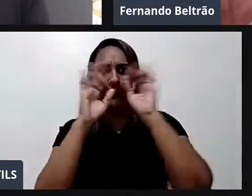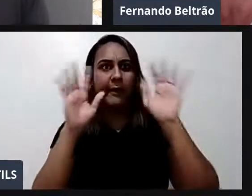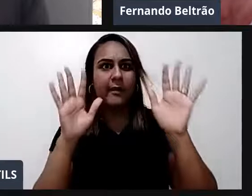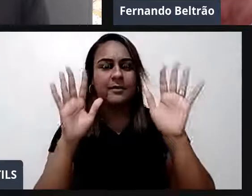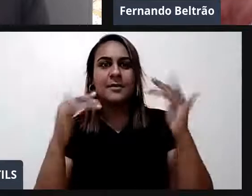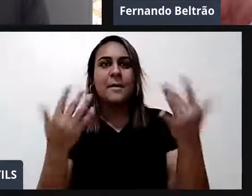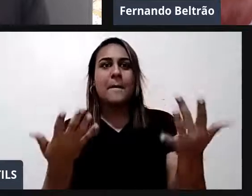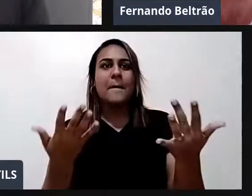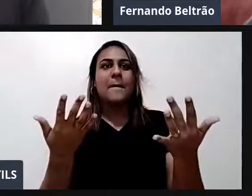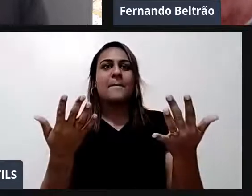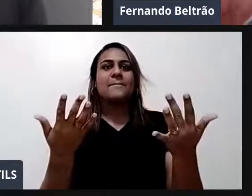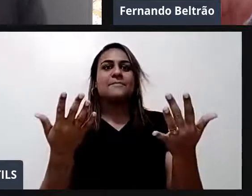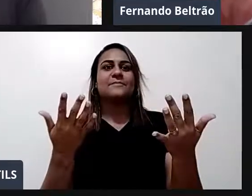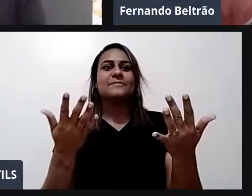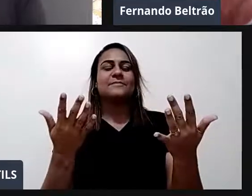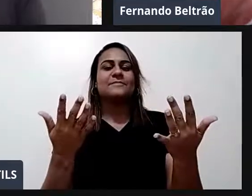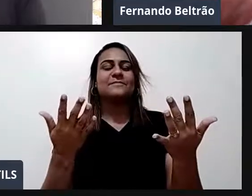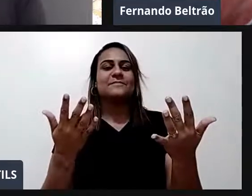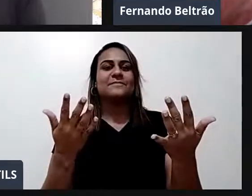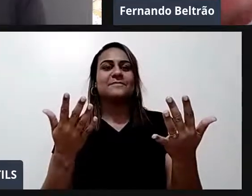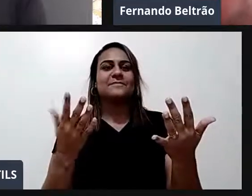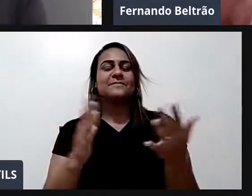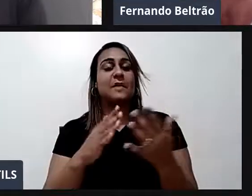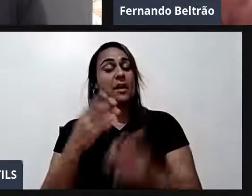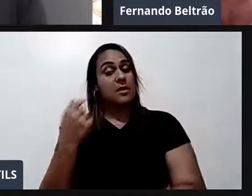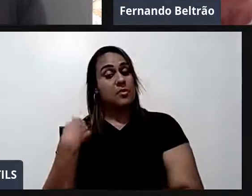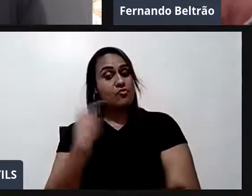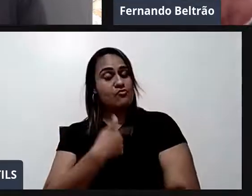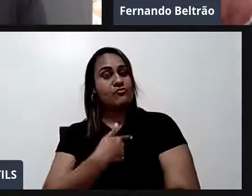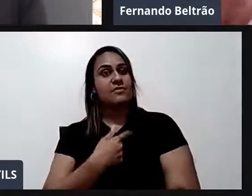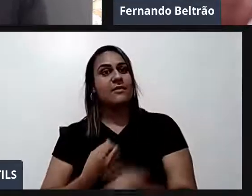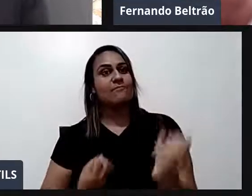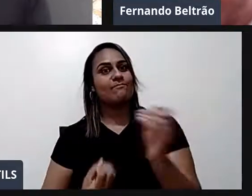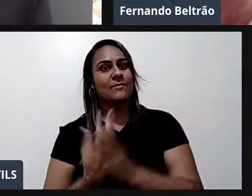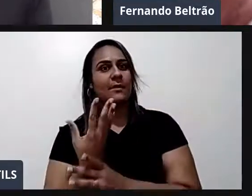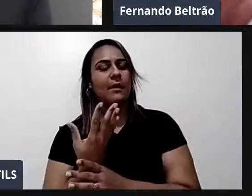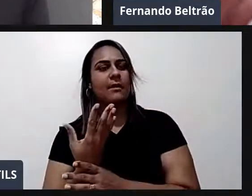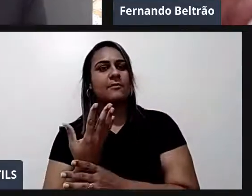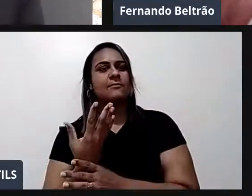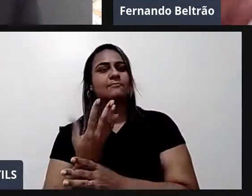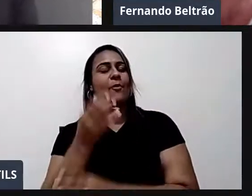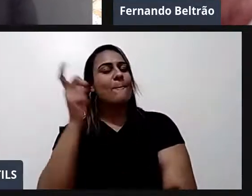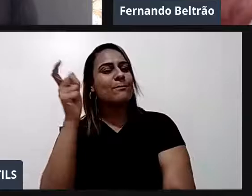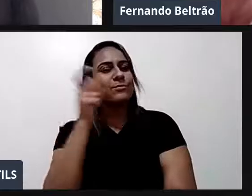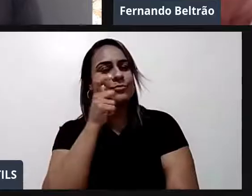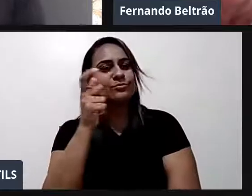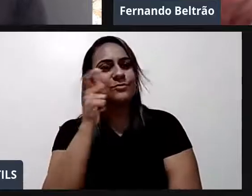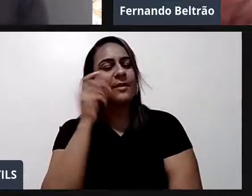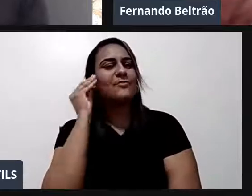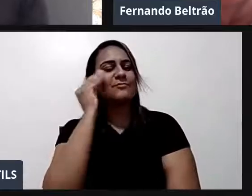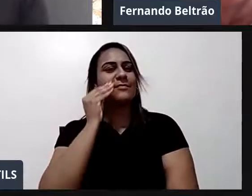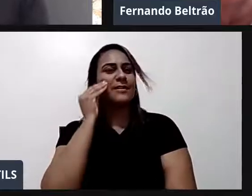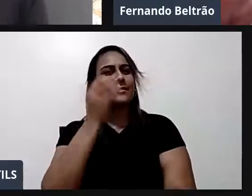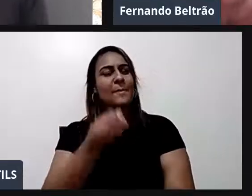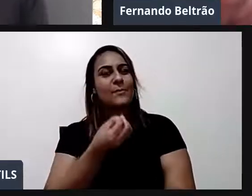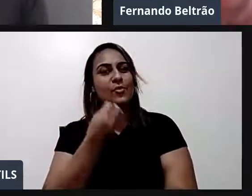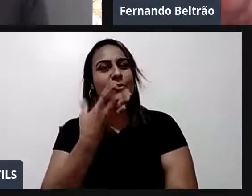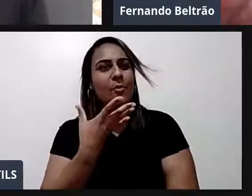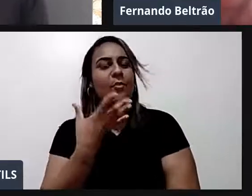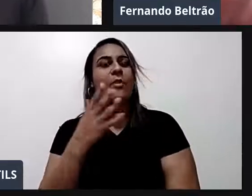solta. Mais. Que eu pudesse criar. E foi interessante. Para mim foi uma experiência boa. Eu aconselho todos. Se eu pudesse.